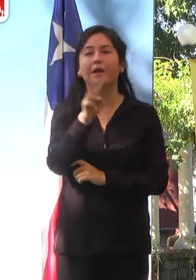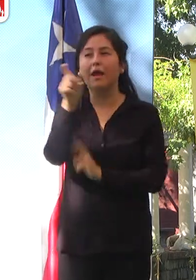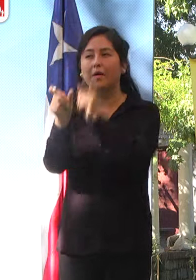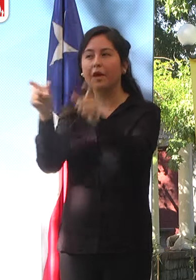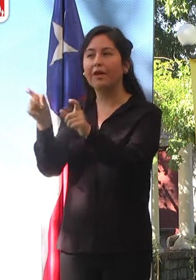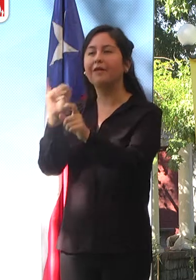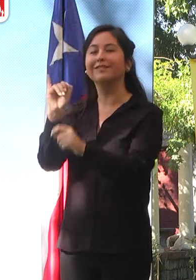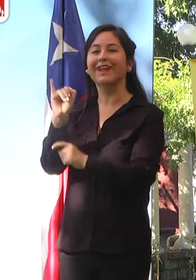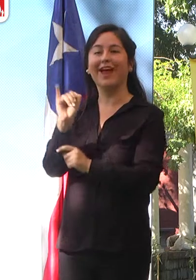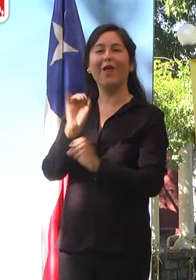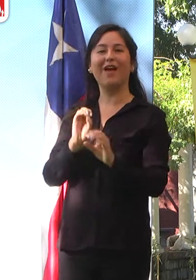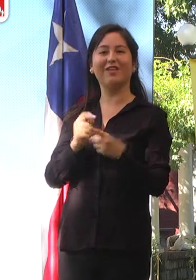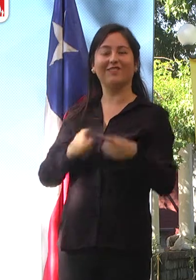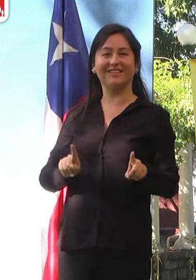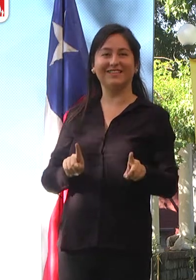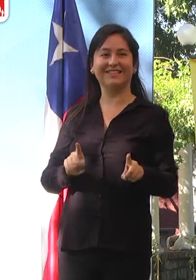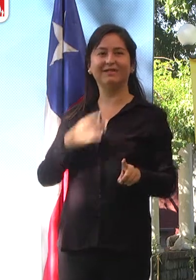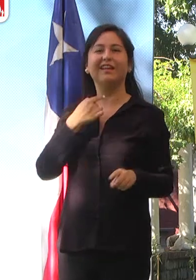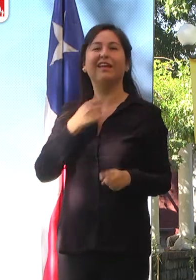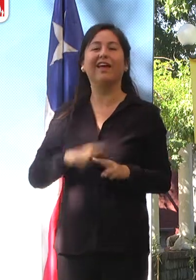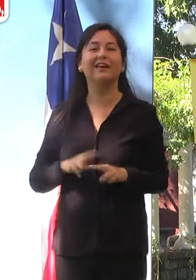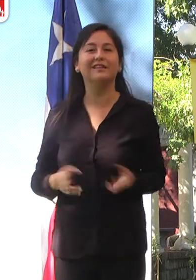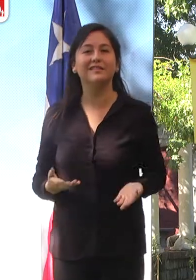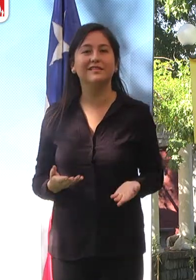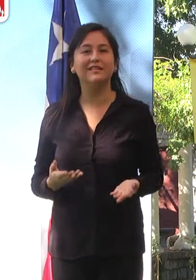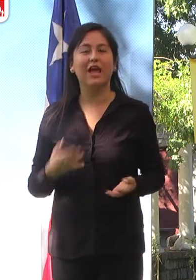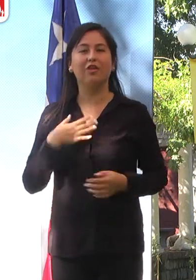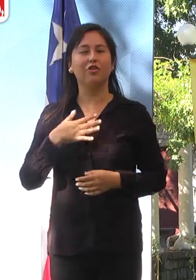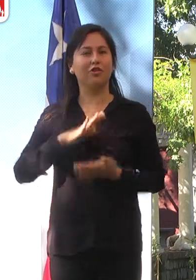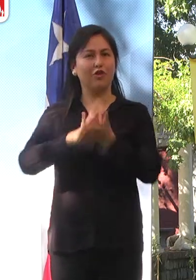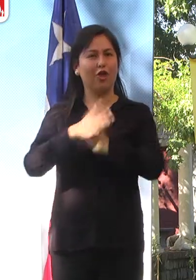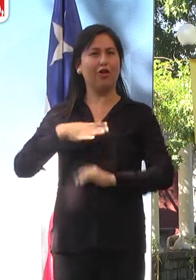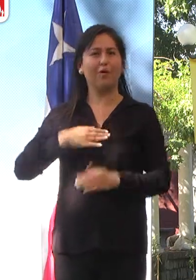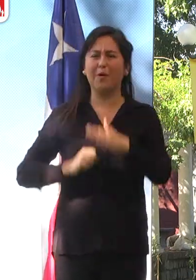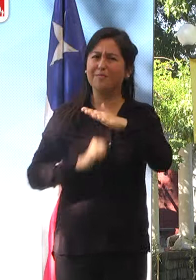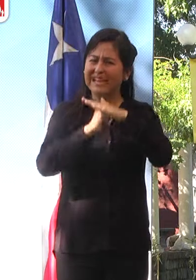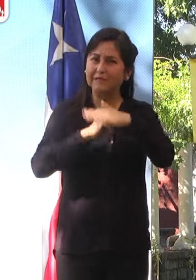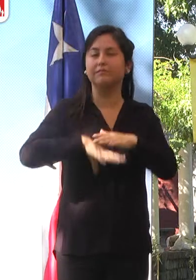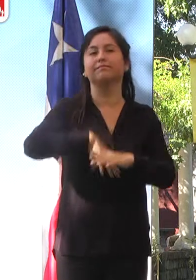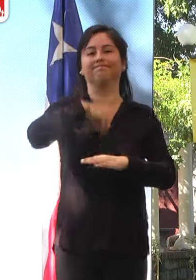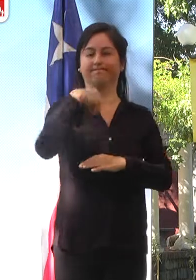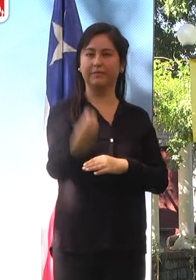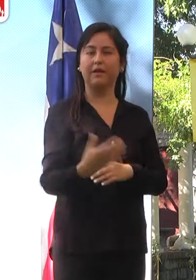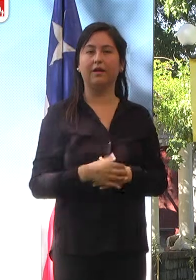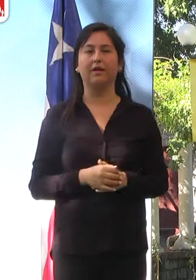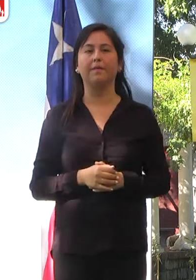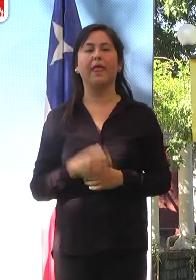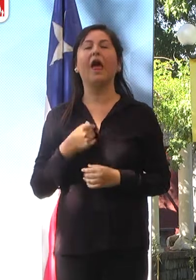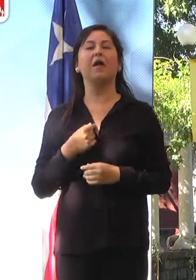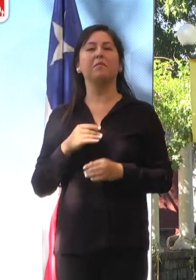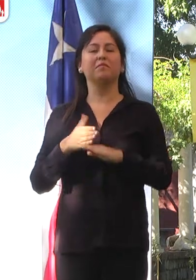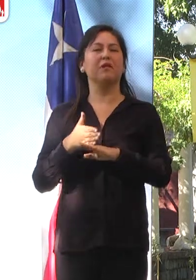en la educación diferencial. Porque lo que hay que hacer es sacar el máximo de cada uno de nosotros, a pesar de nuestras discapacidades,